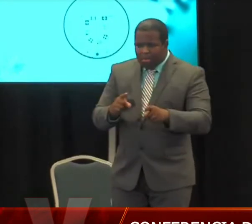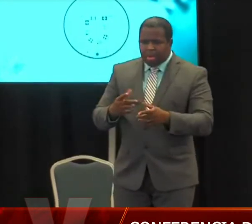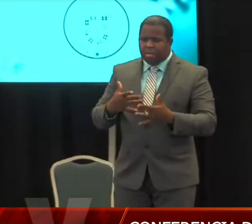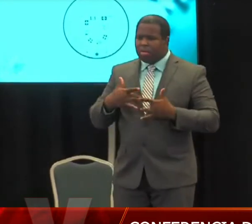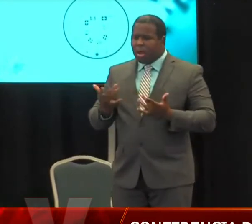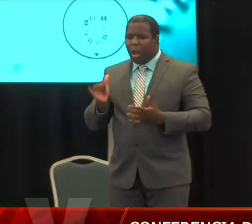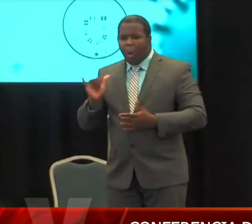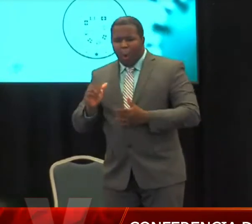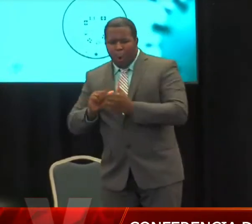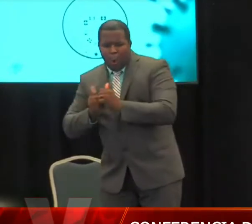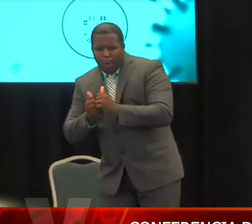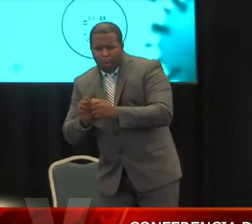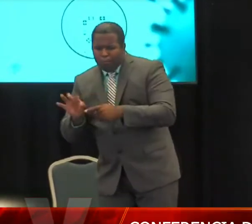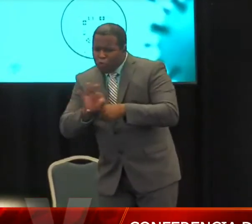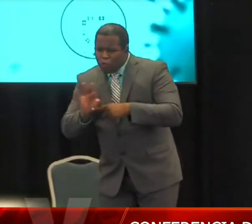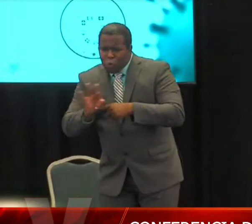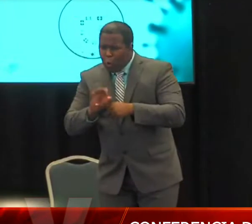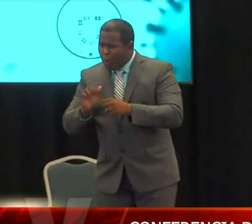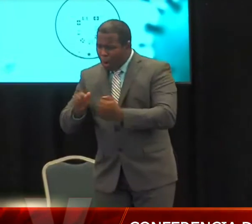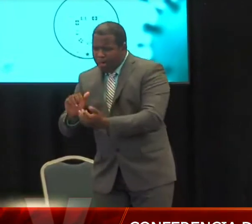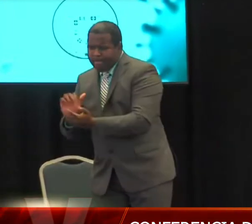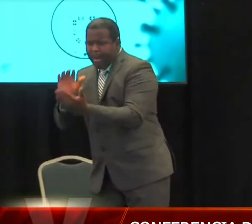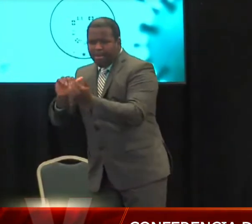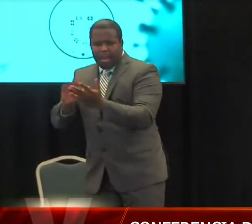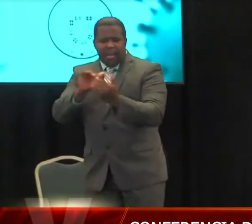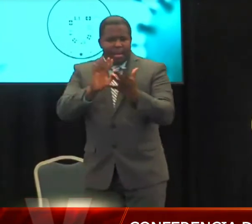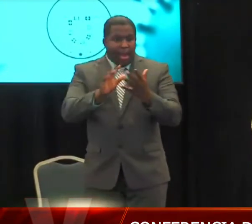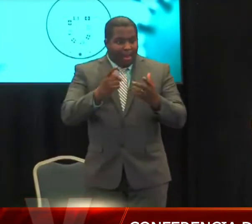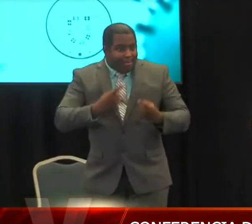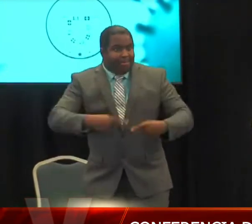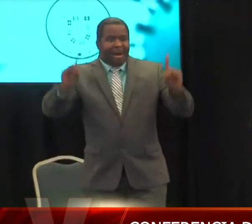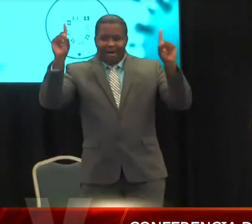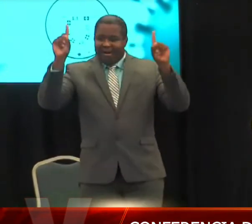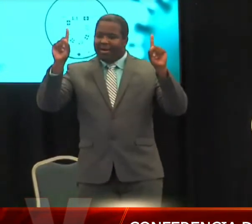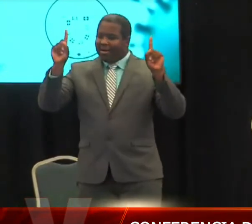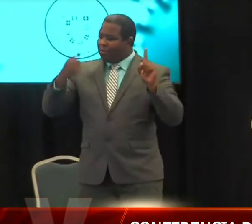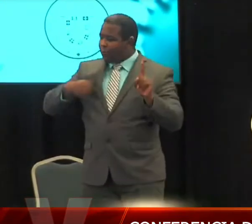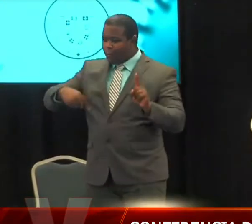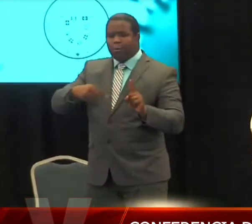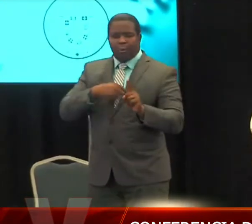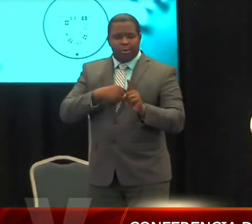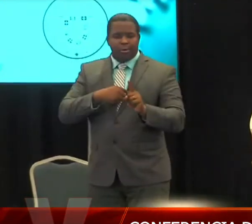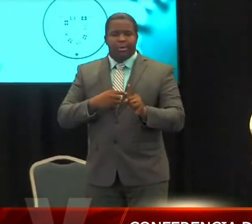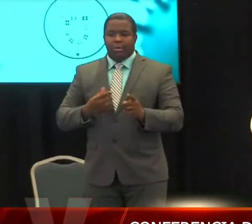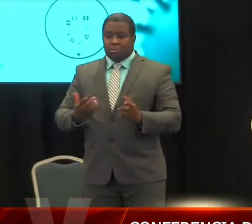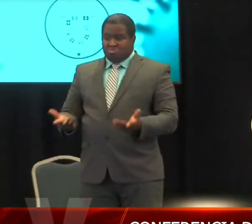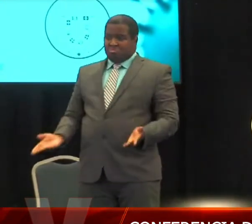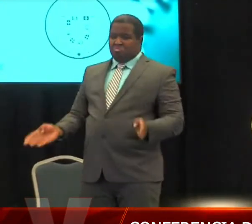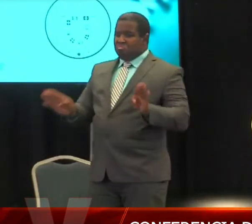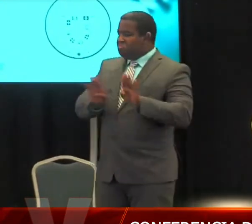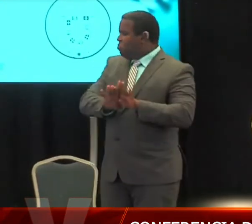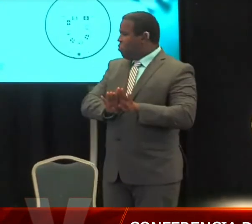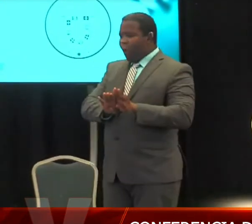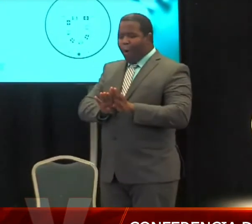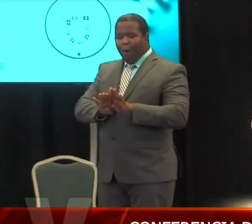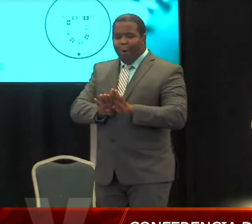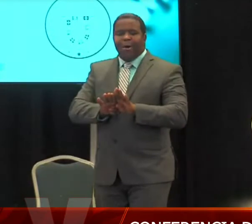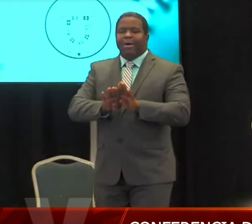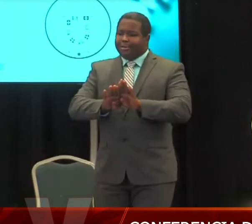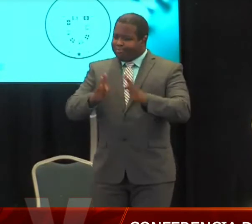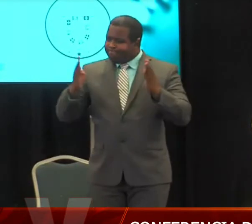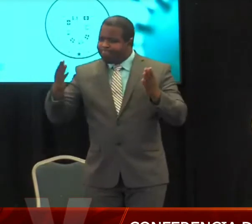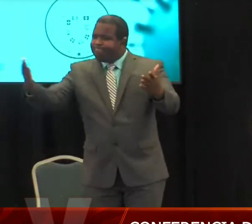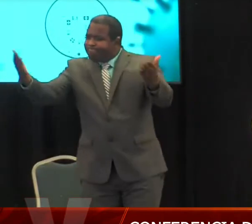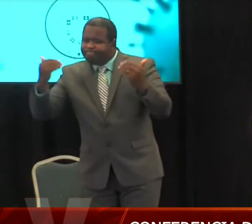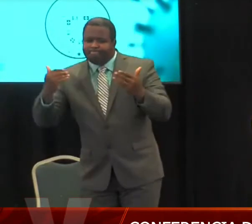iglesias. Así que le hemos dado cabida a todos, porque todos son importantes en este proceso, y el cuestionamiento de quién se mantiene en el sistema,